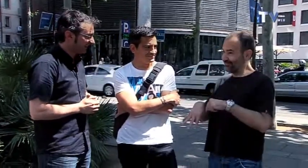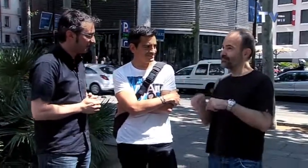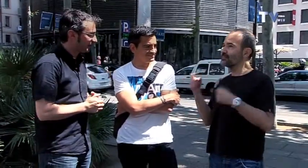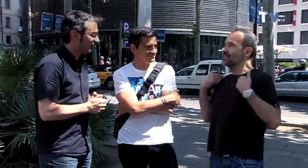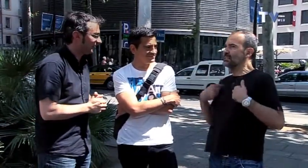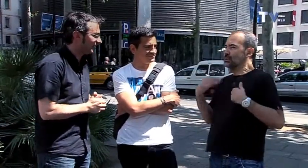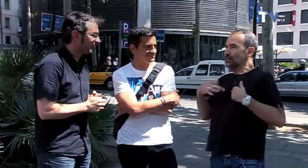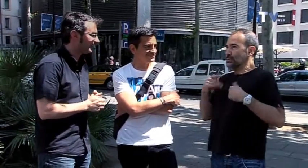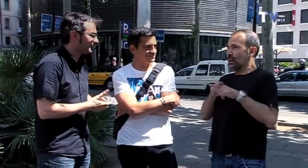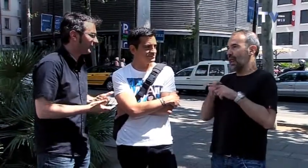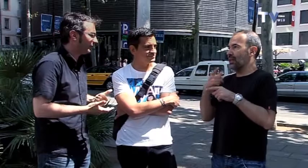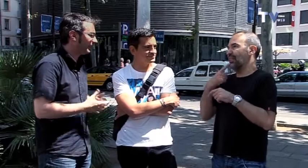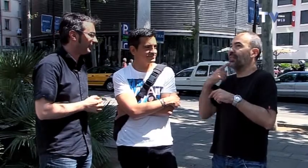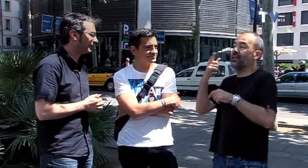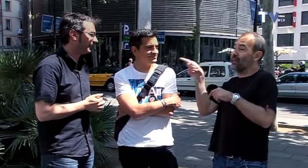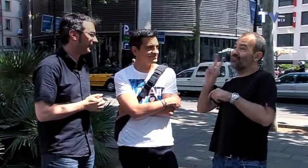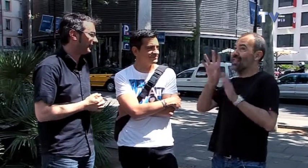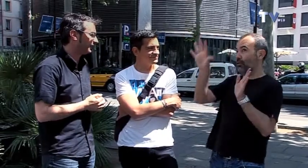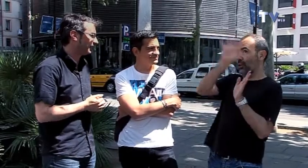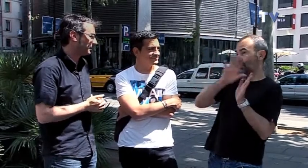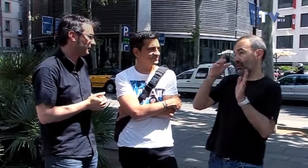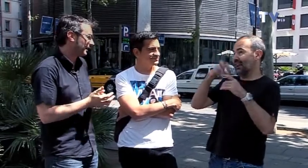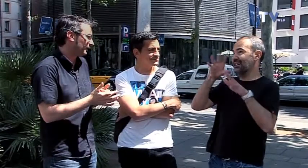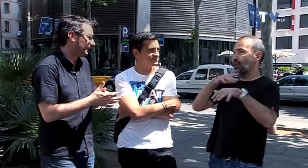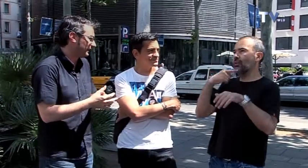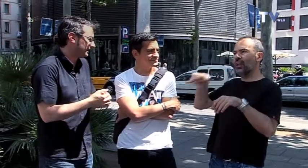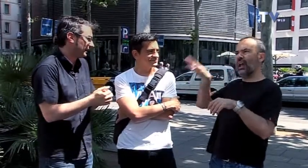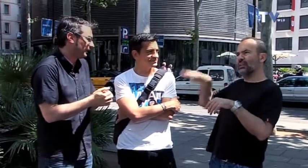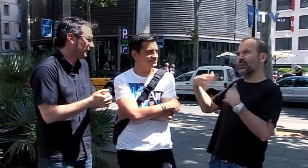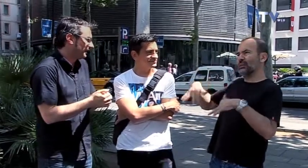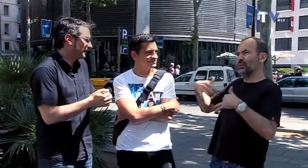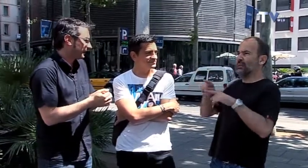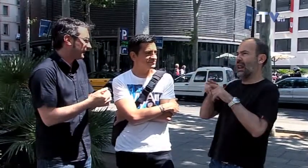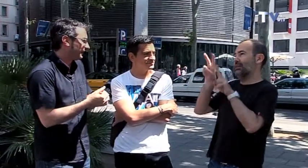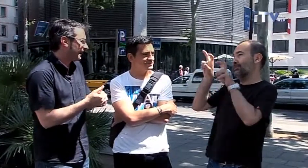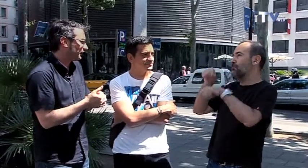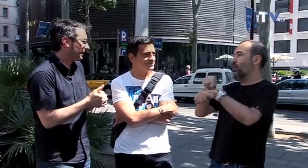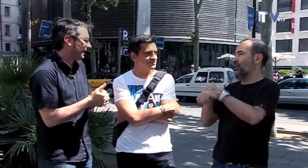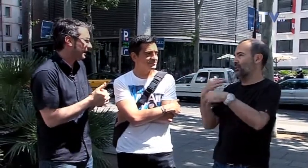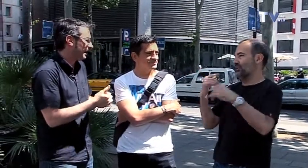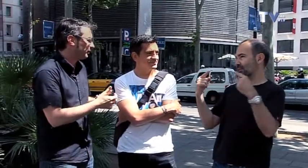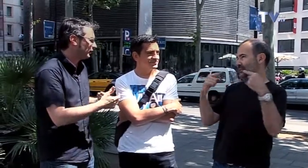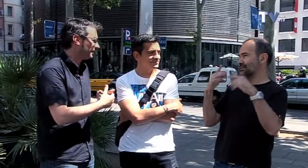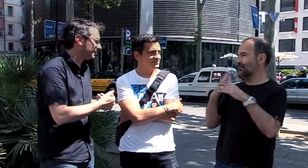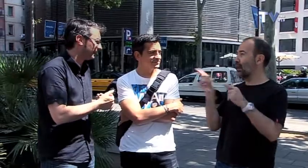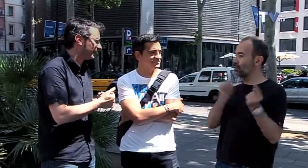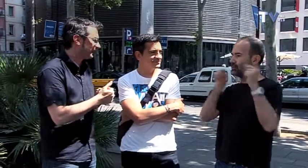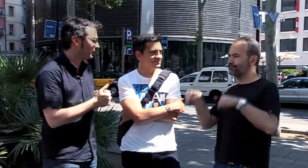Vaya, y cuando llegaste aquí, tu sensación, no sé, como dices que eres de Valladolid, y no sé si, qué sentimiento o opinión sobre